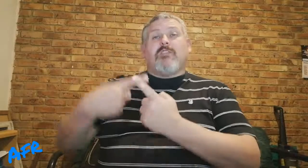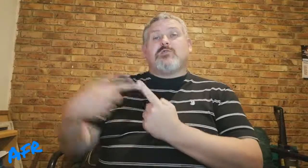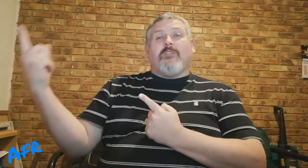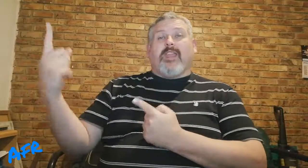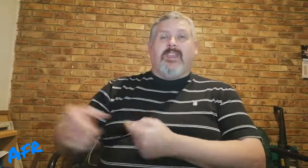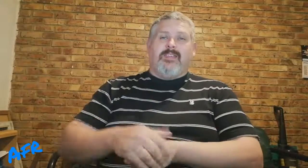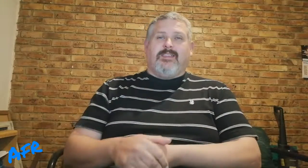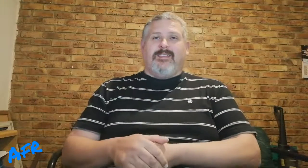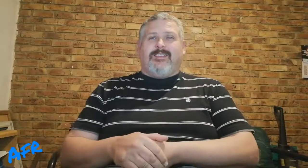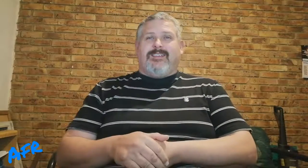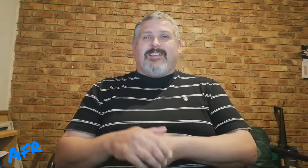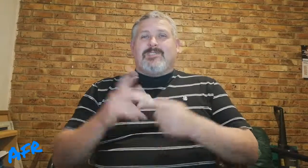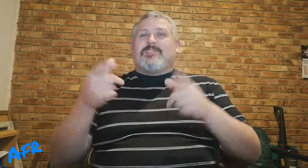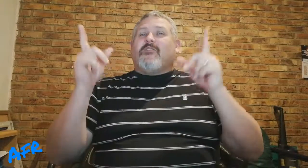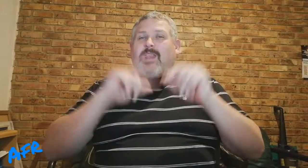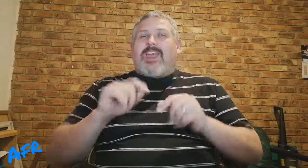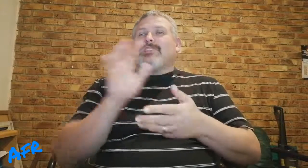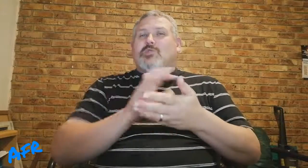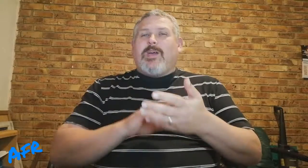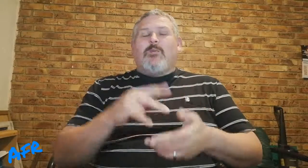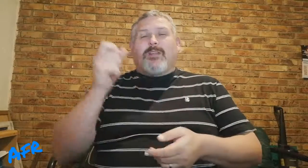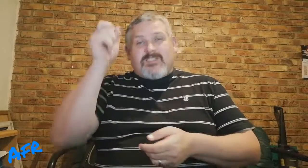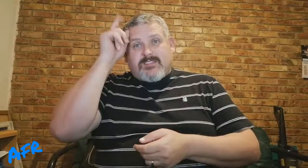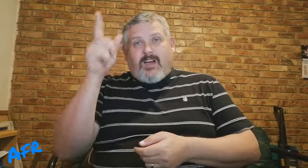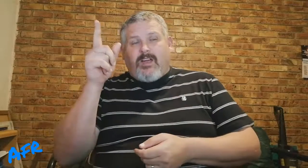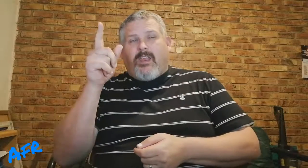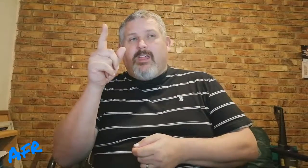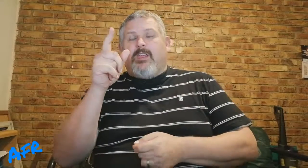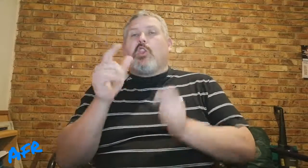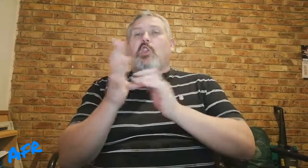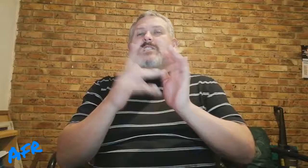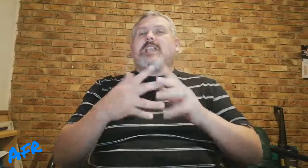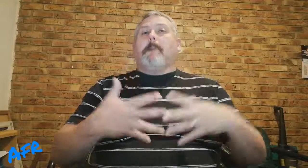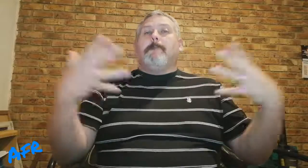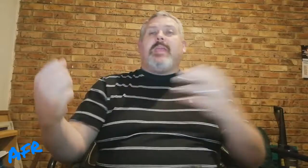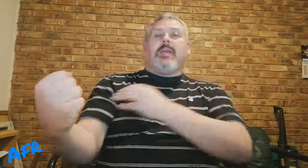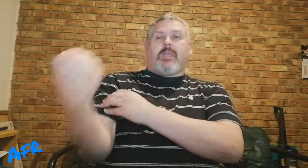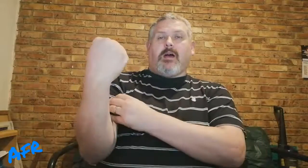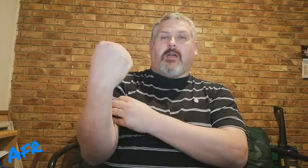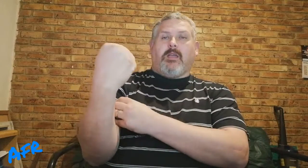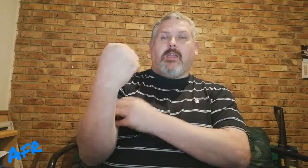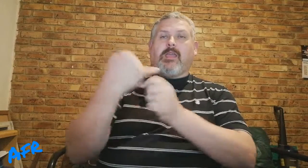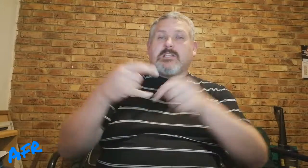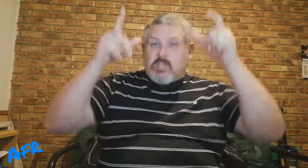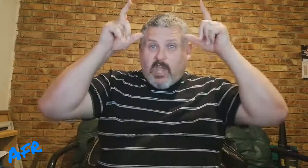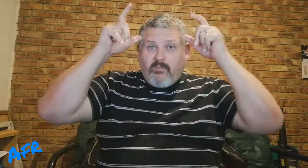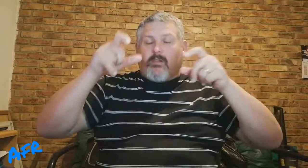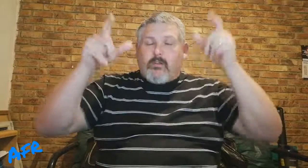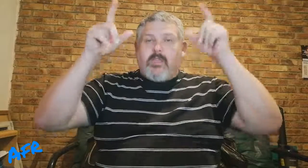en die duivels oorwin. So, is wonderlik, door jy, om te verstaan, dat, Jesus, meer kracht, as die